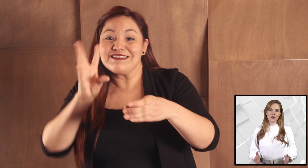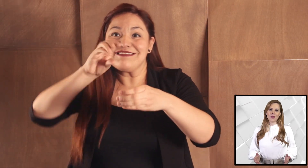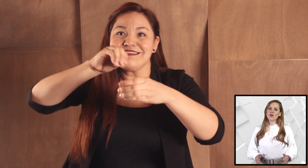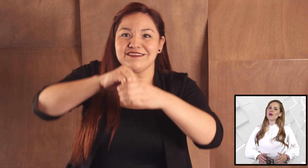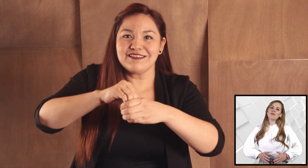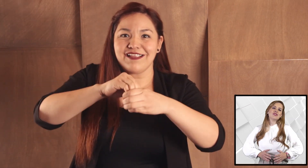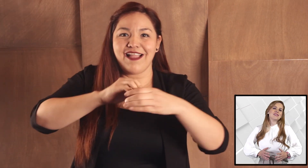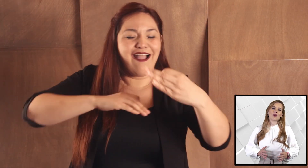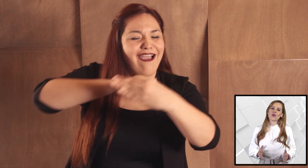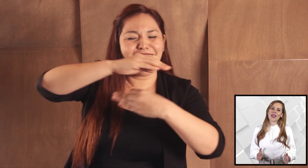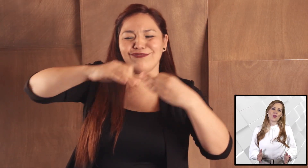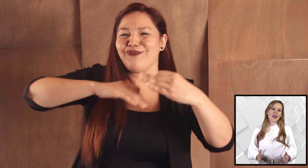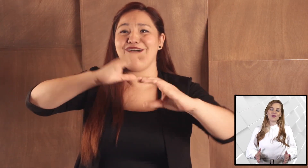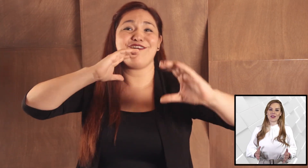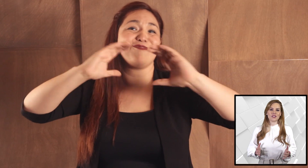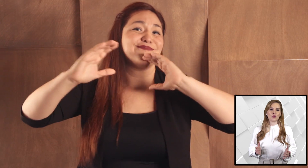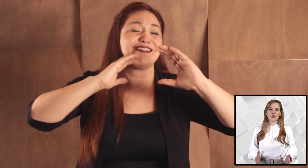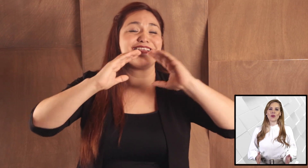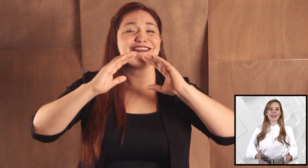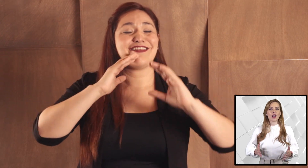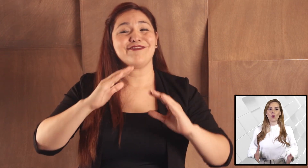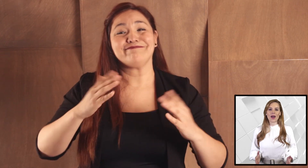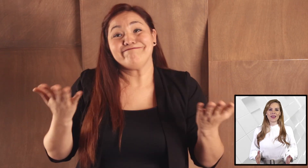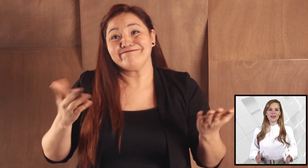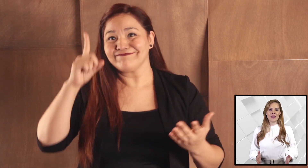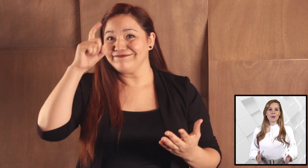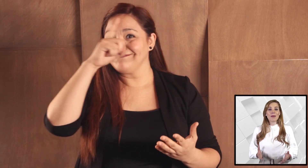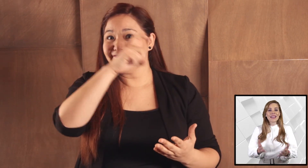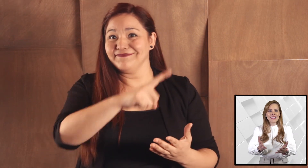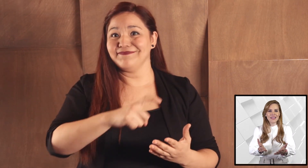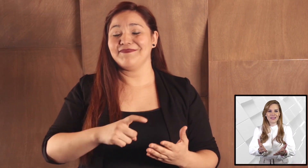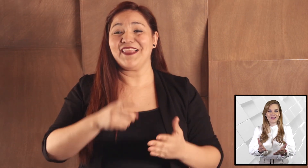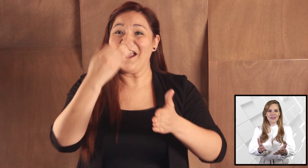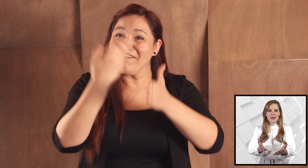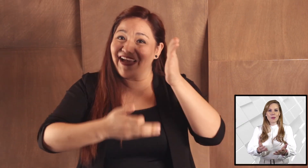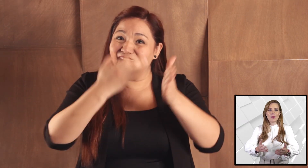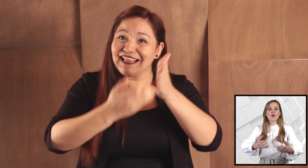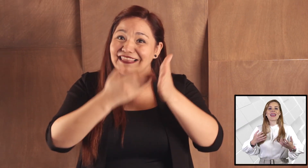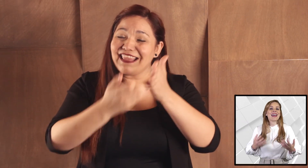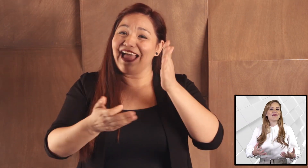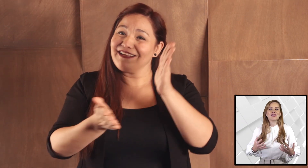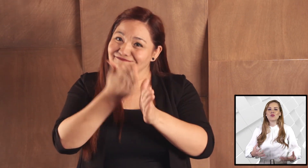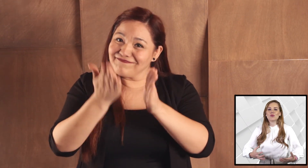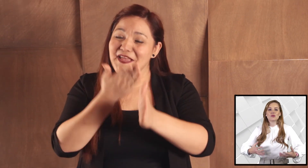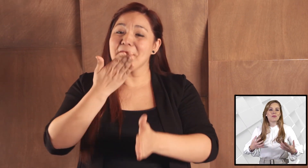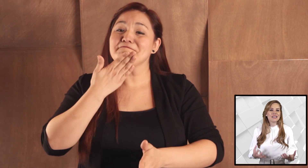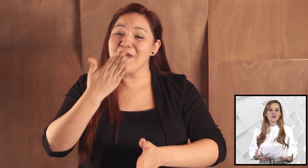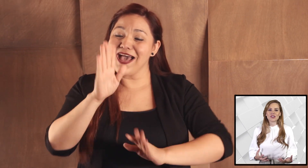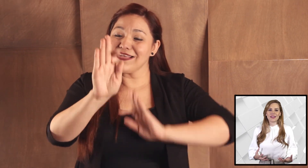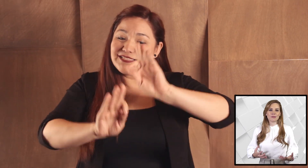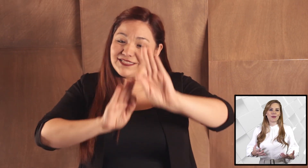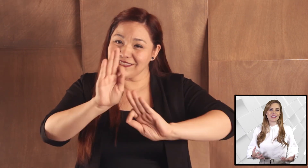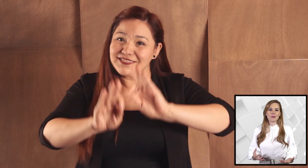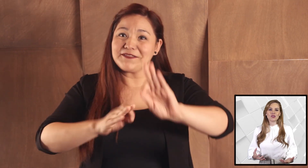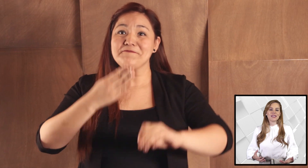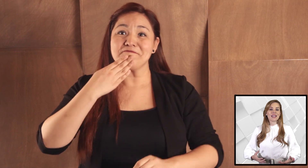No hemos desarrollado la infraestructura adecuada para ti, pero cada vez somos más los que despertamos a esta